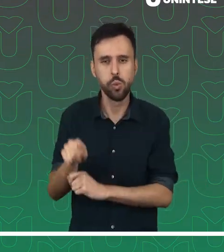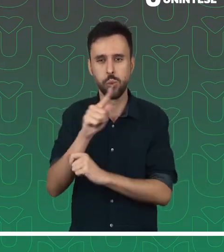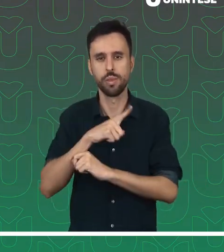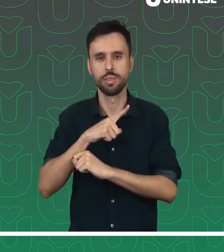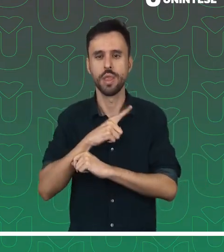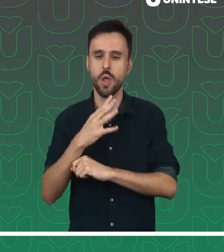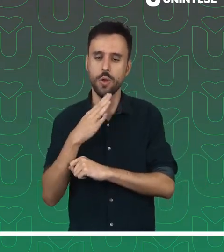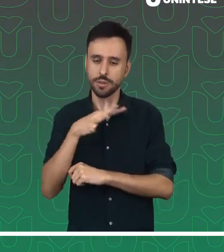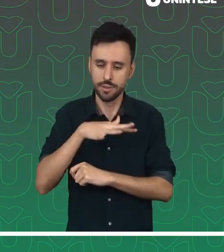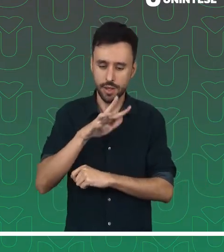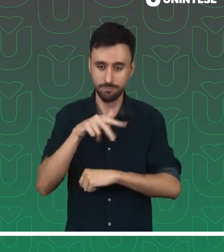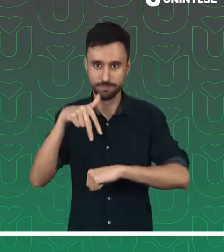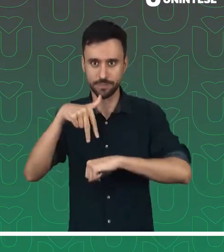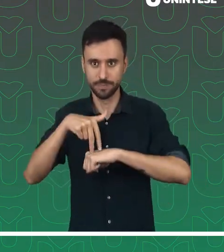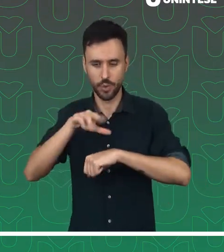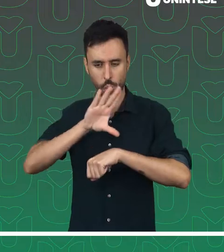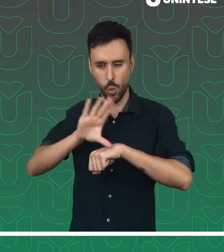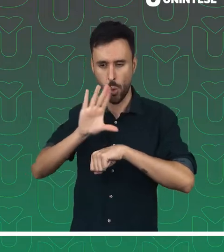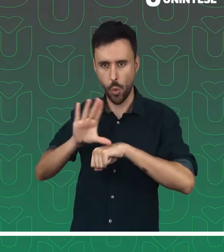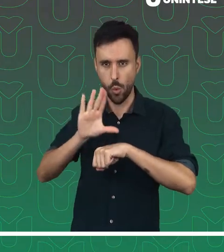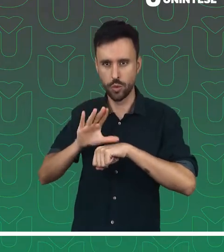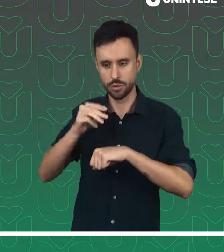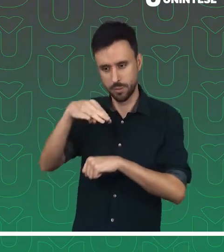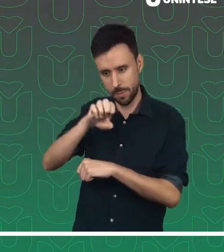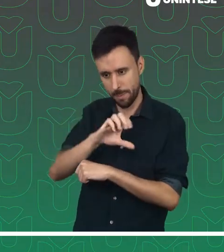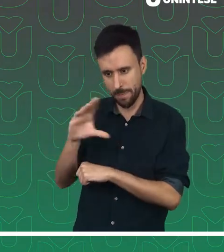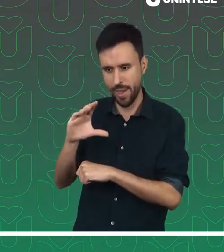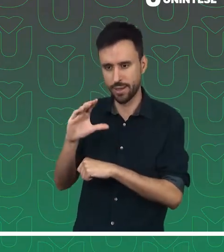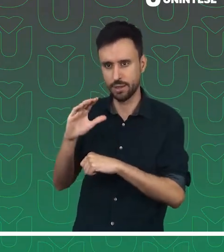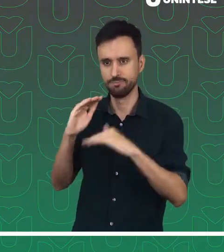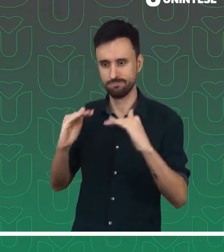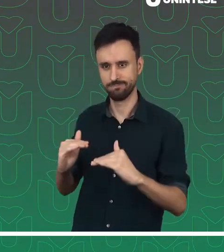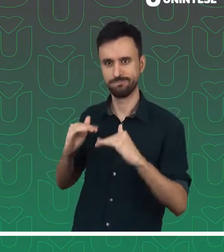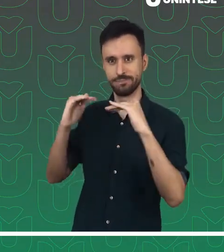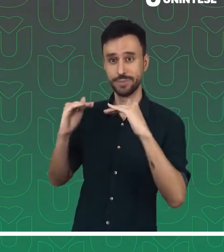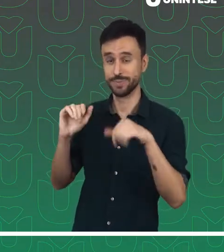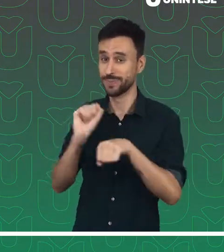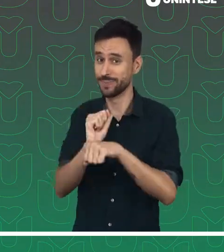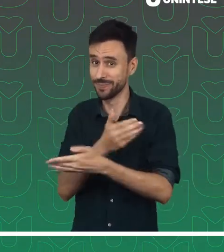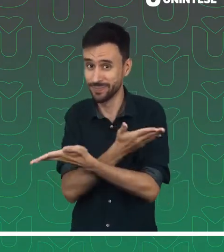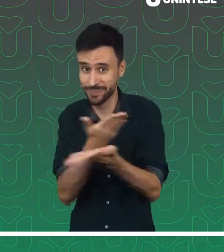trabalho e, além disso, um curso com uma ótima avaliação do MEC. Estamos aguardando por você!